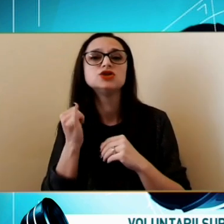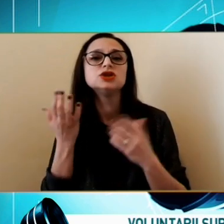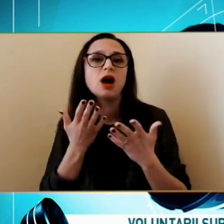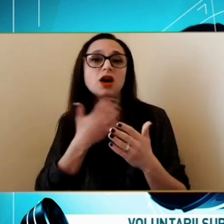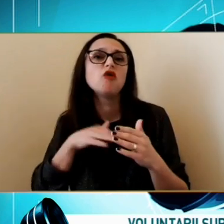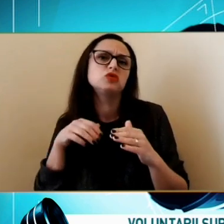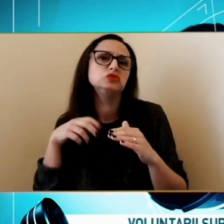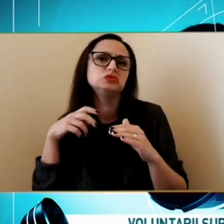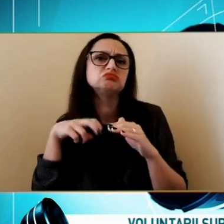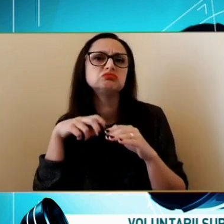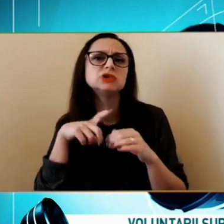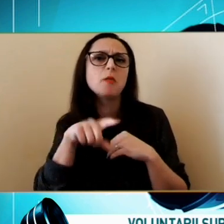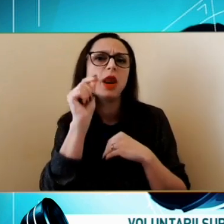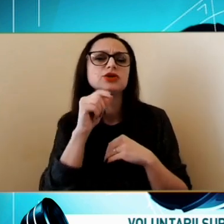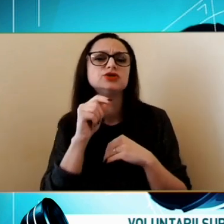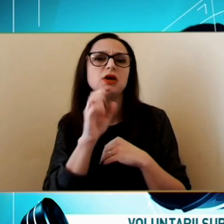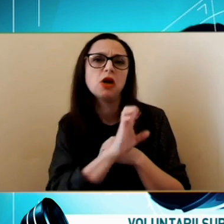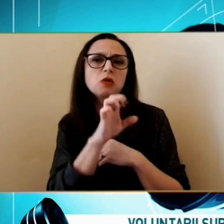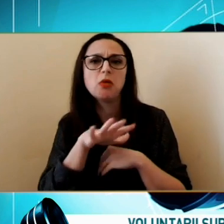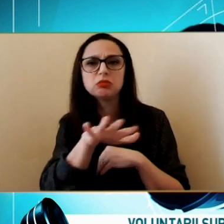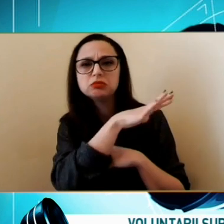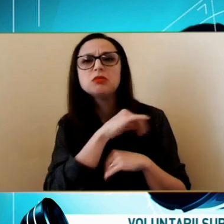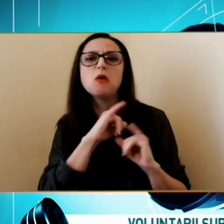departe Sau care s-au stabilit Ca și în România